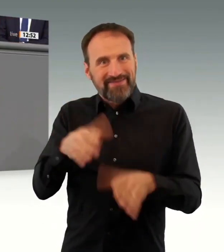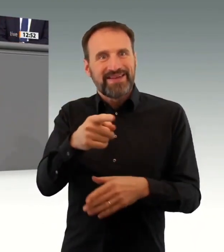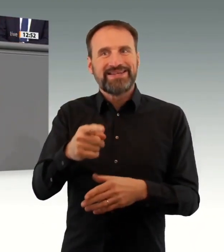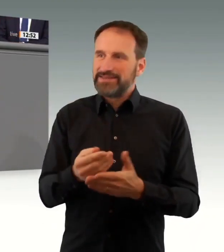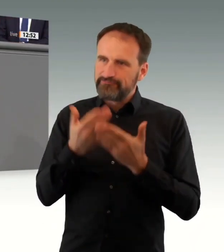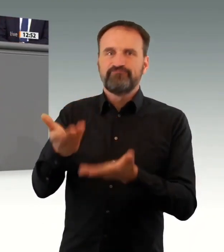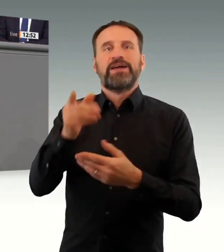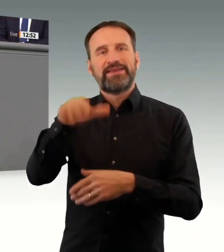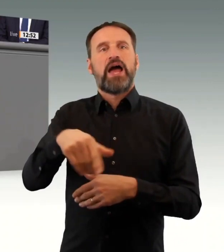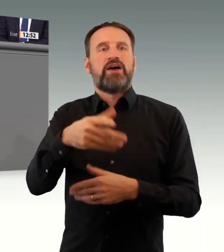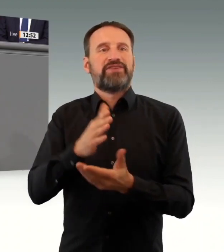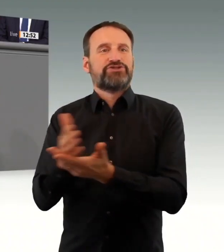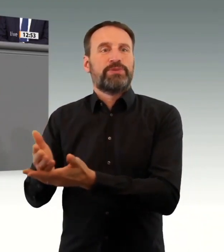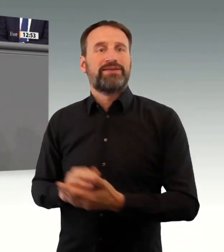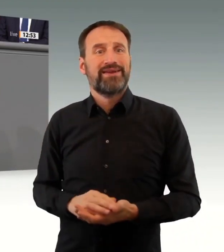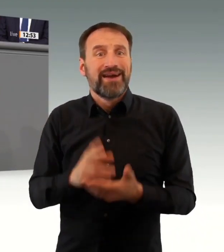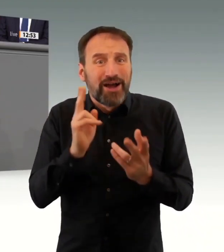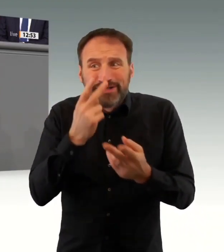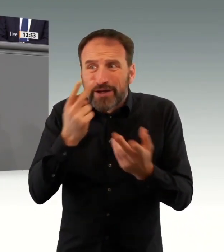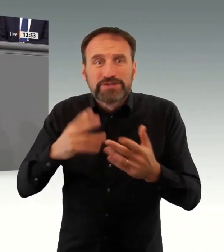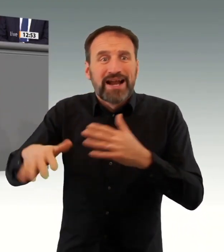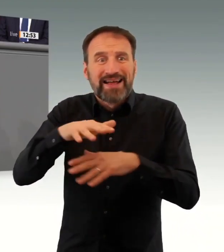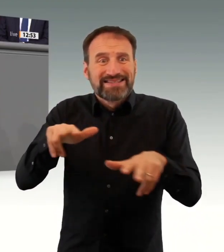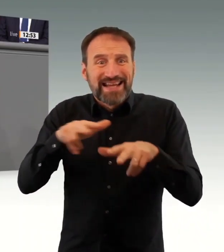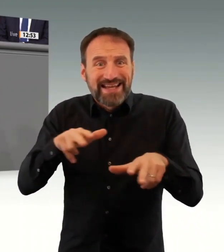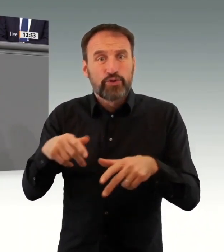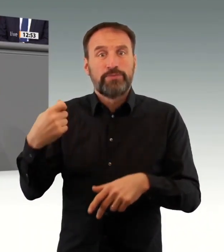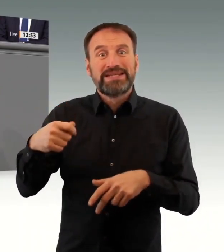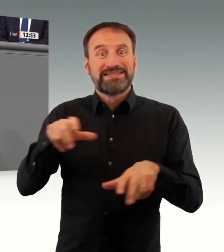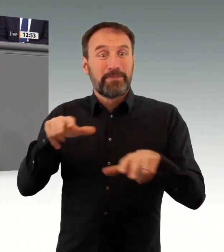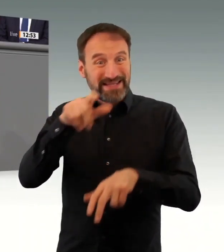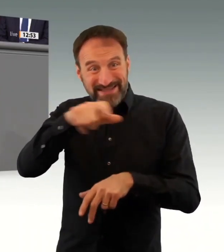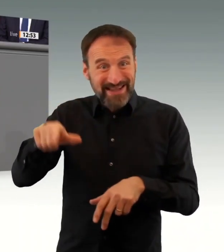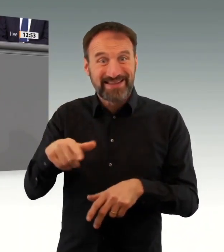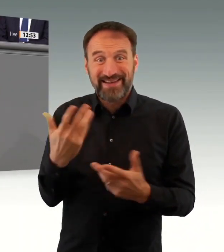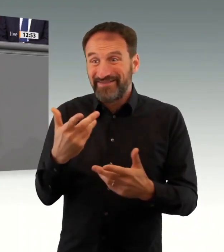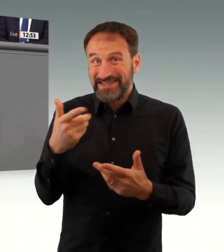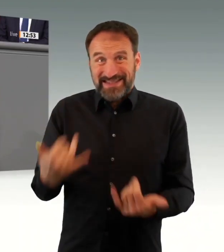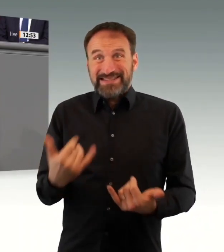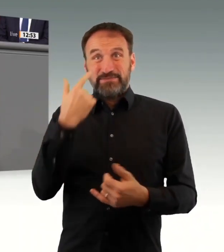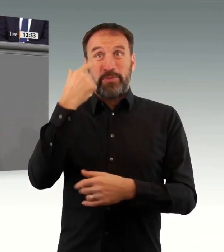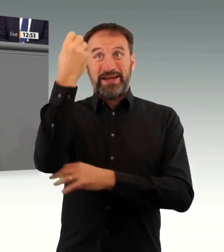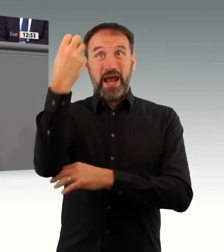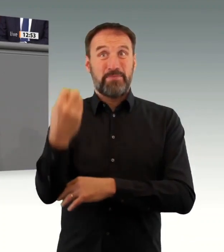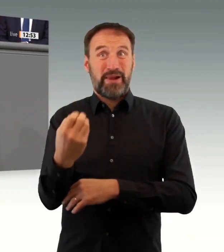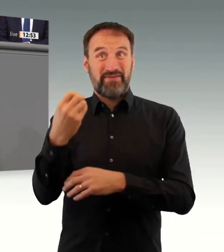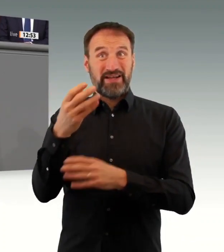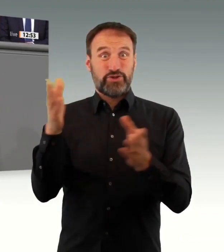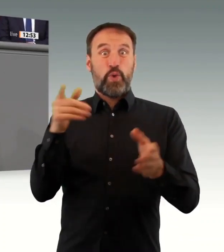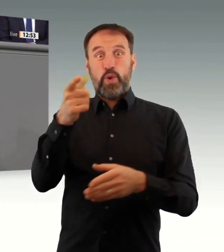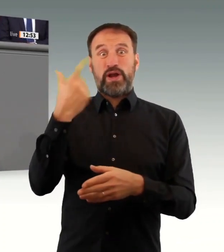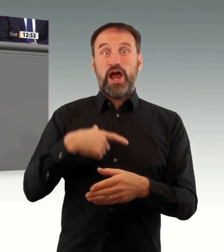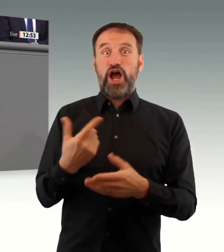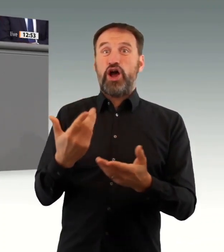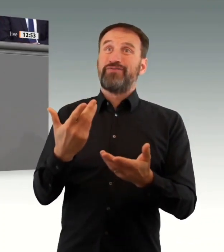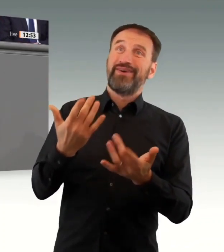umkehren. Wir waren auch dankbar dafür, dass Sie in der letzten Sitzungswoche auf 65 Seiten Änderungsanträge eingebracht haben, wo